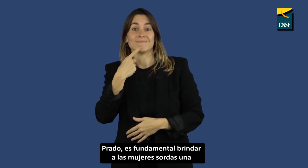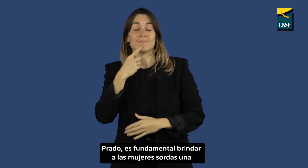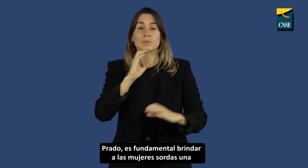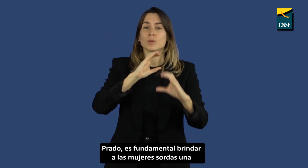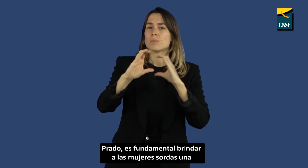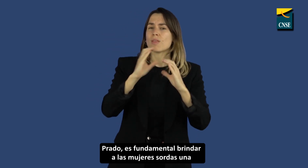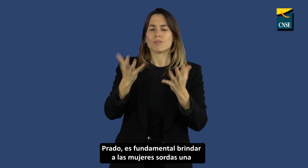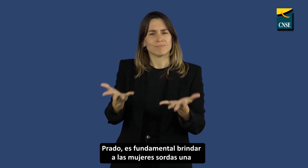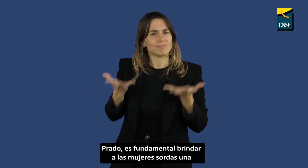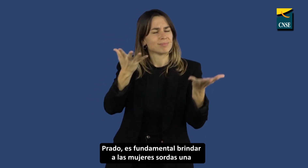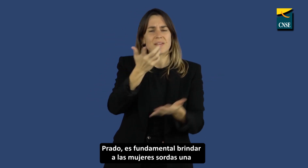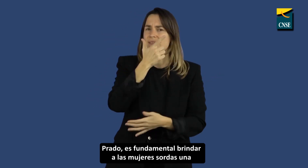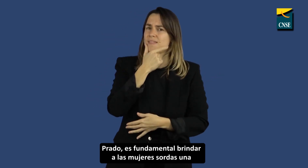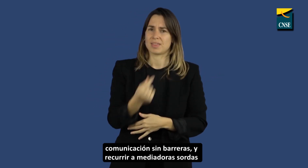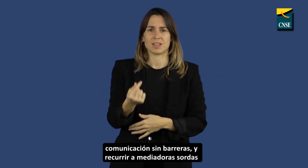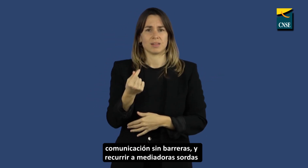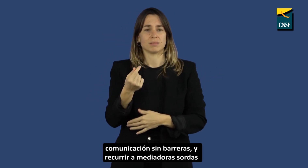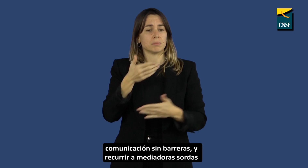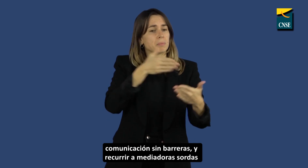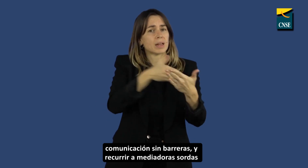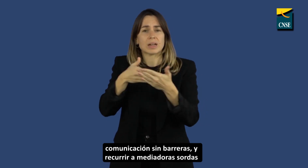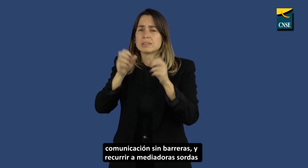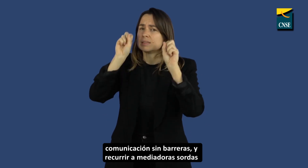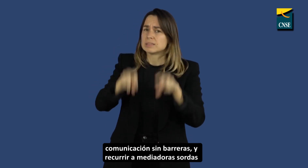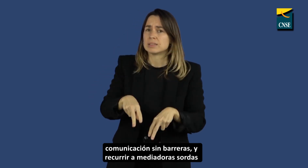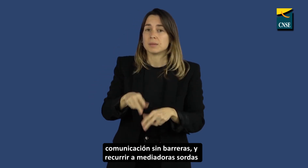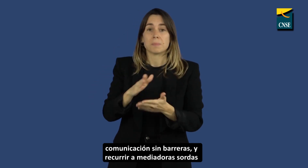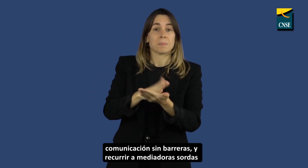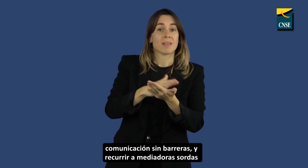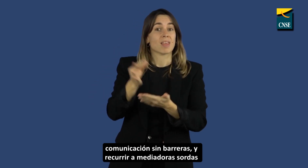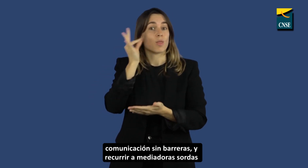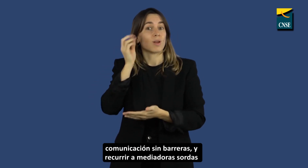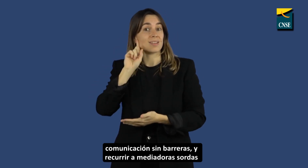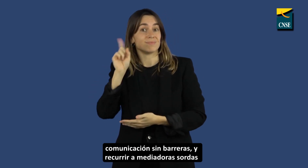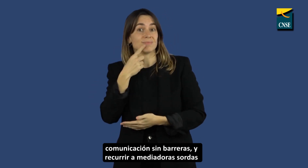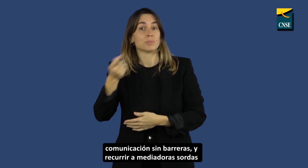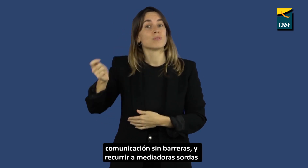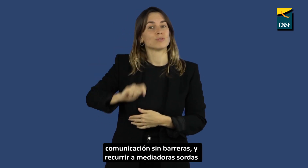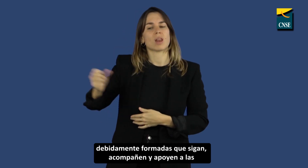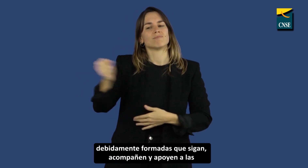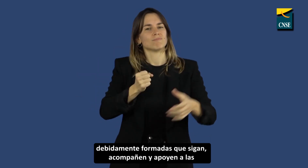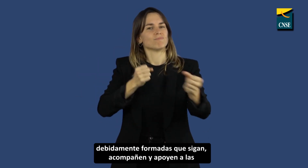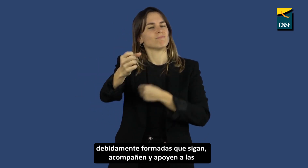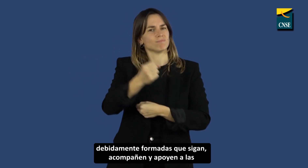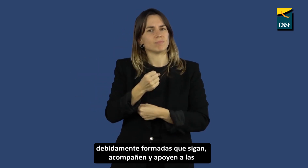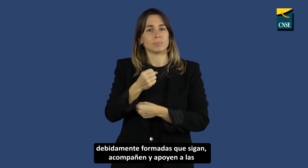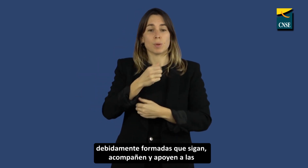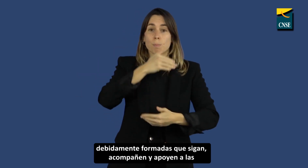fundamental brindar a las mujeres sordas una comunicación sin barreras y recurrir a mediadoras sordas